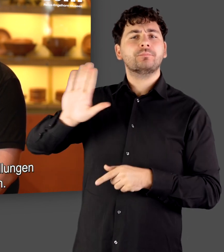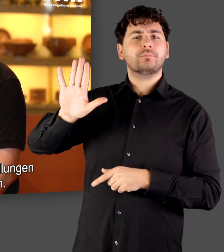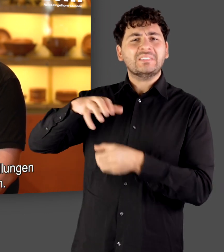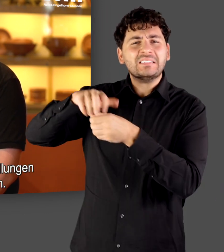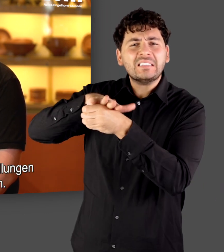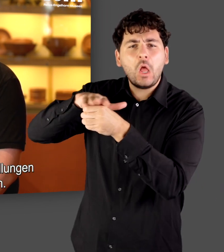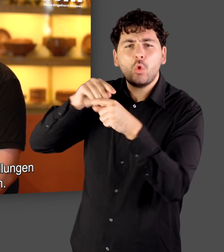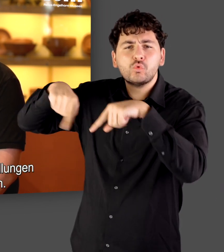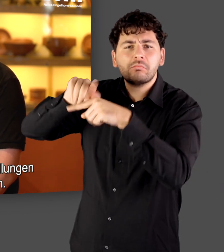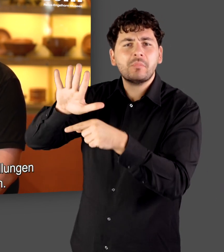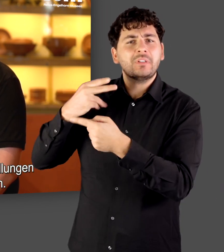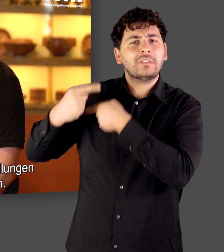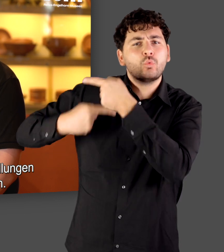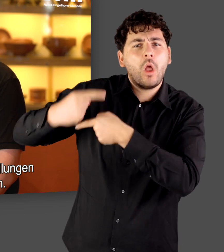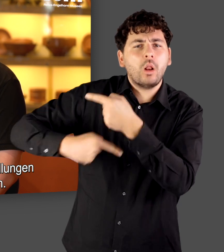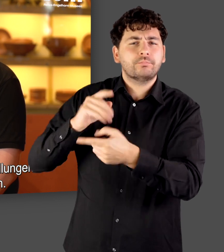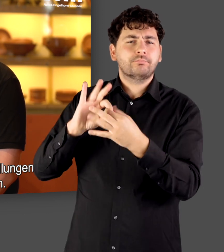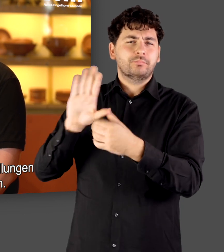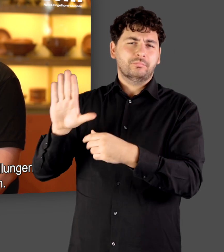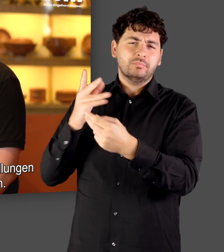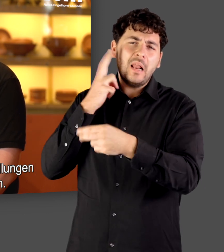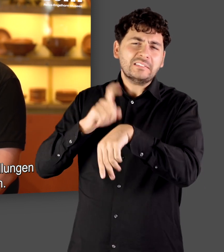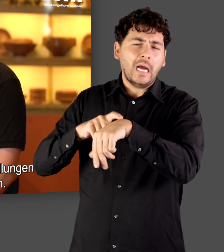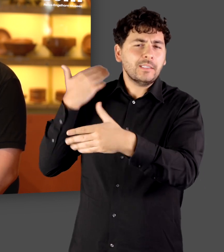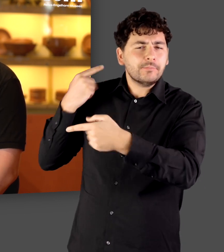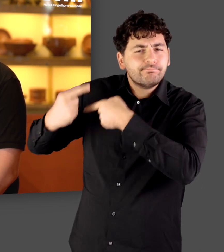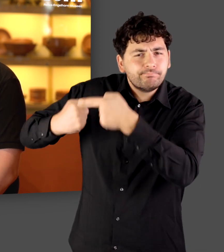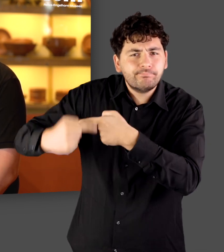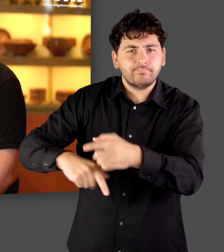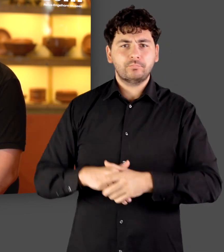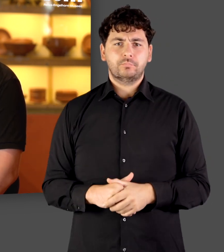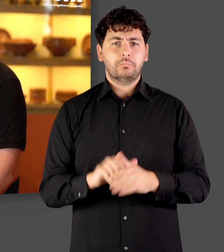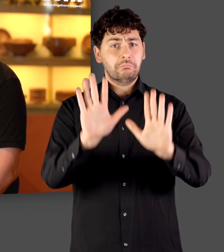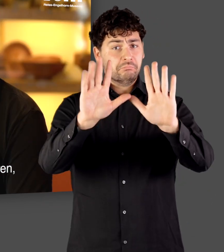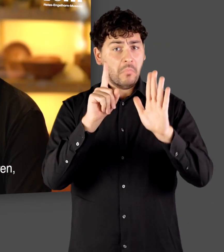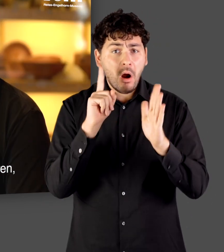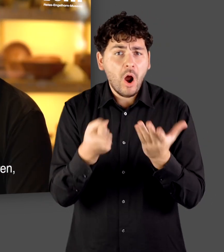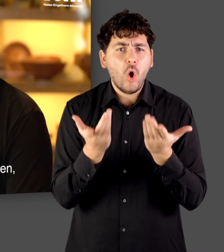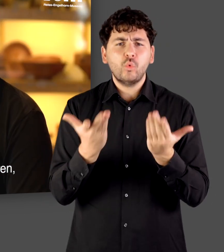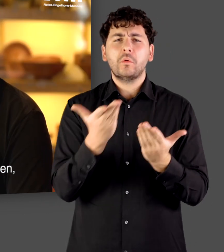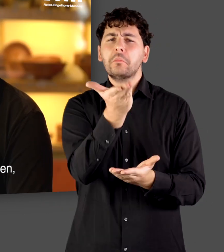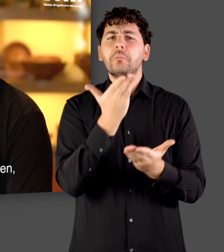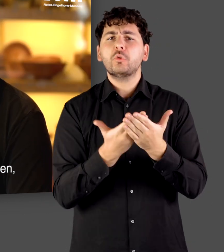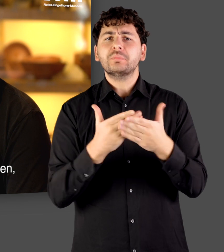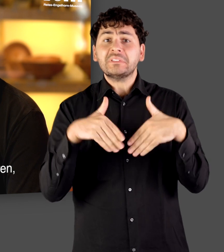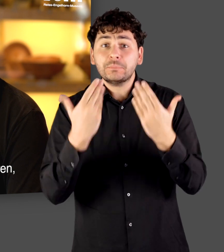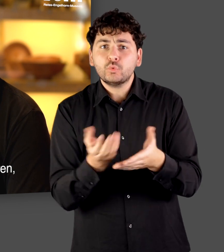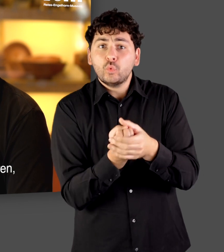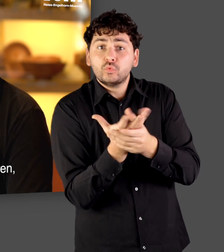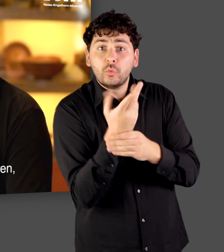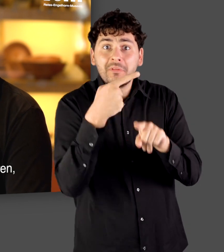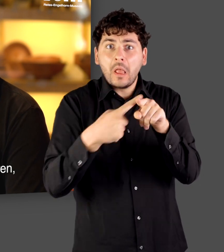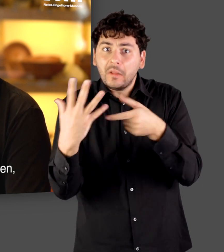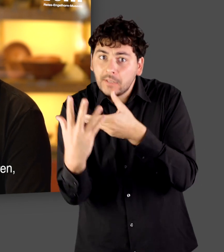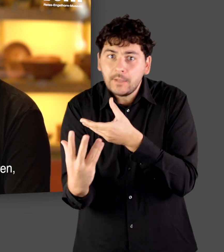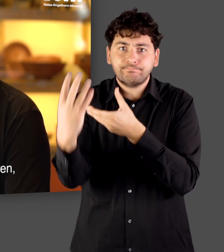Land oft noch Siedlungen im traditionellen Sinn bestanden. Aber es gab natürlich auch Kulturen,